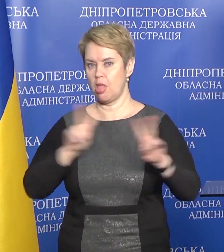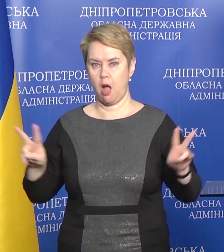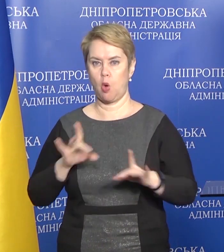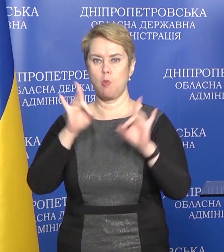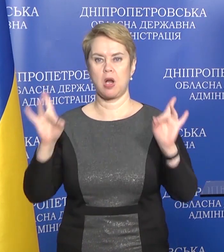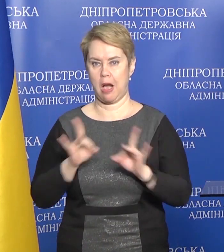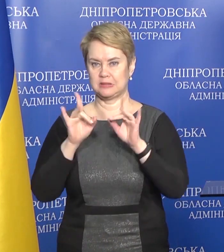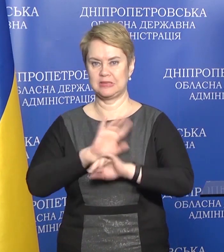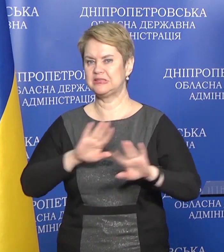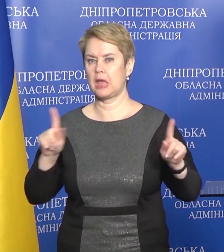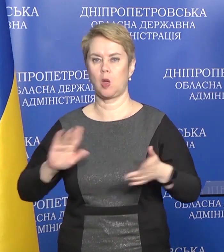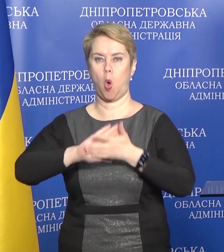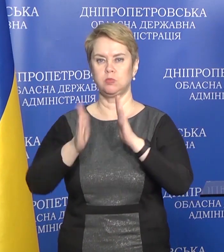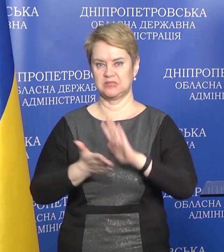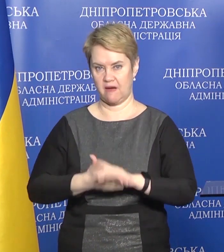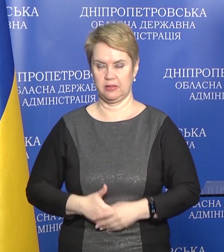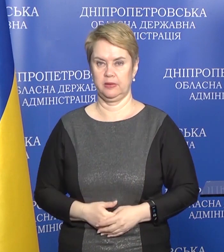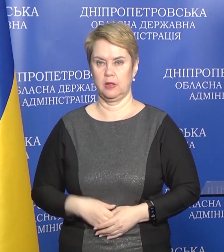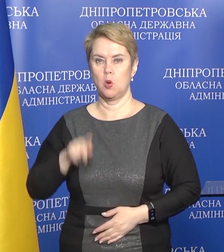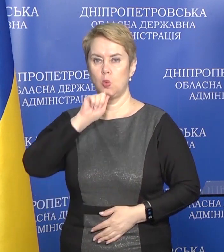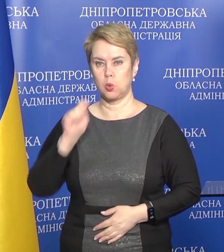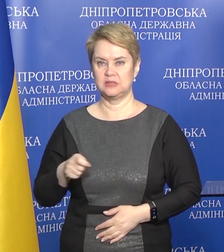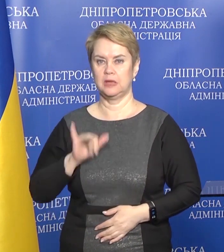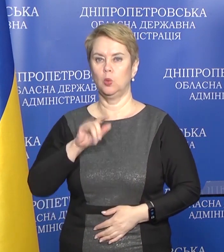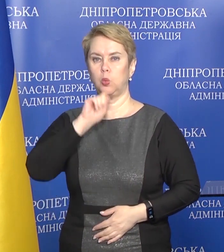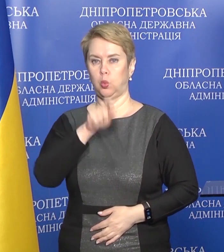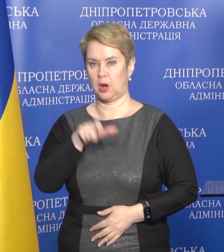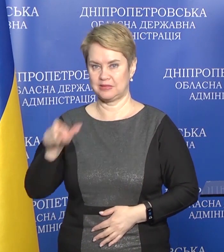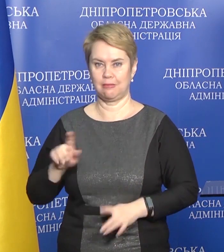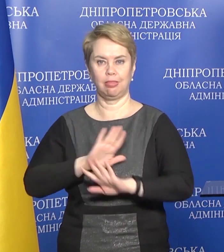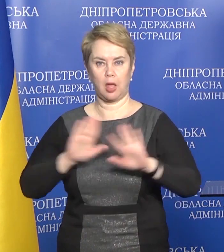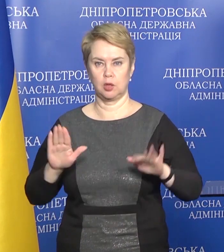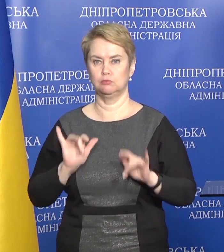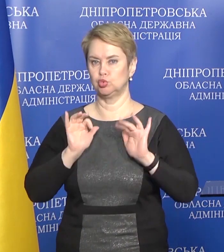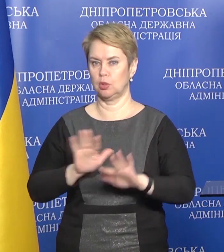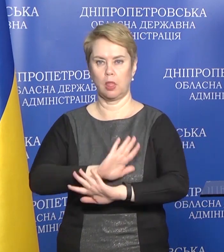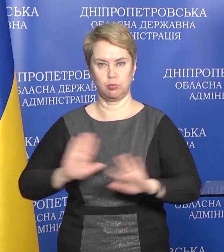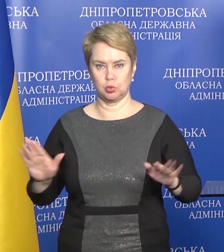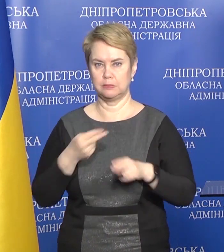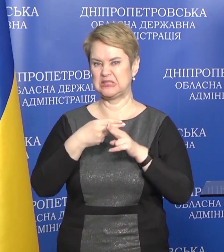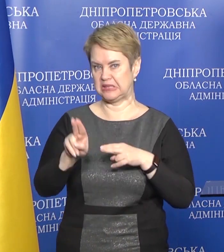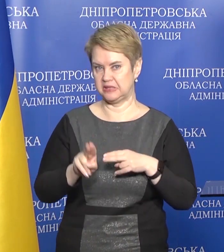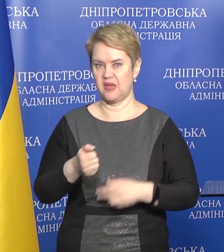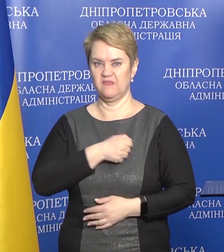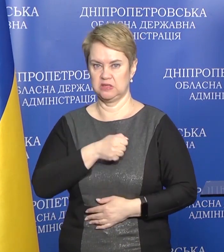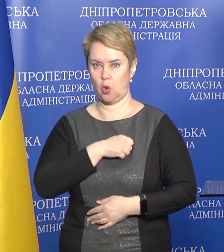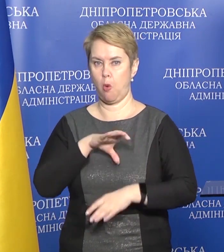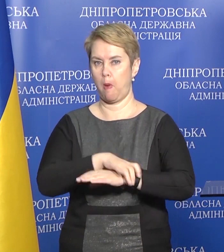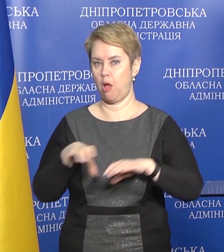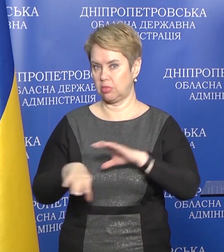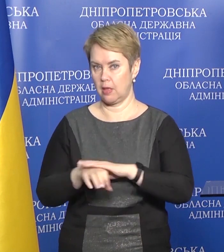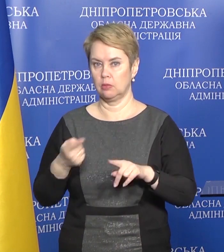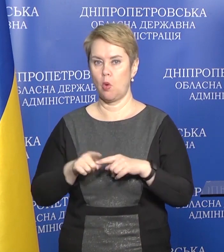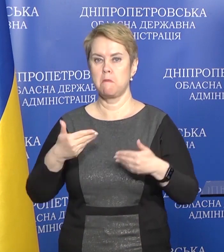разі, ні за яких обставин Україна і українці ніяким чином не будуть мститися військовополоненим,